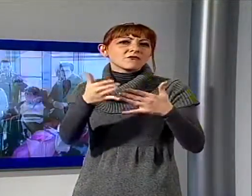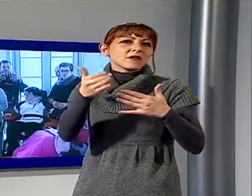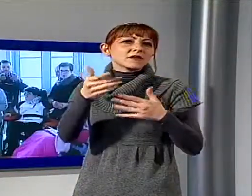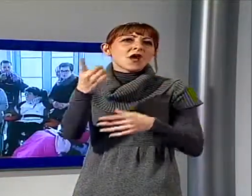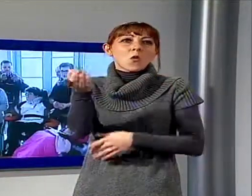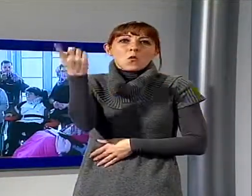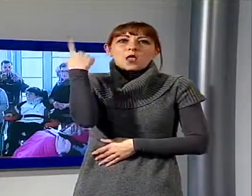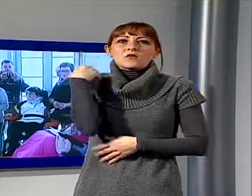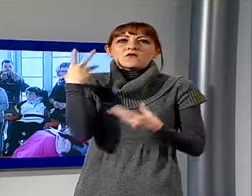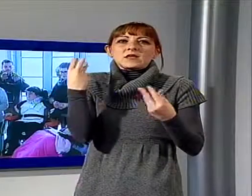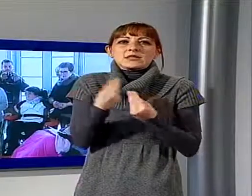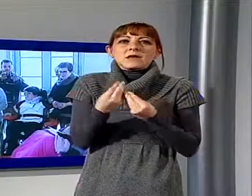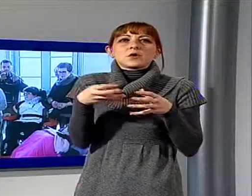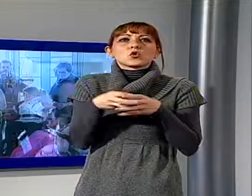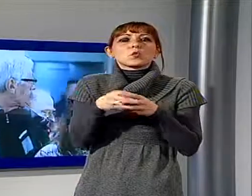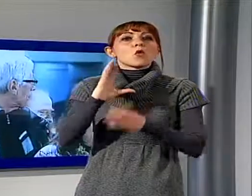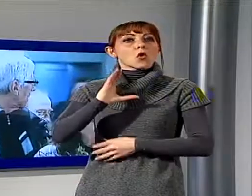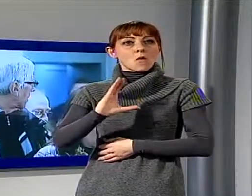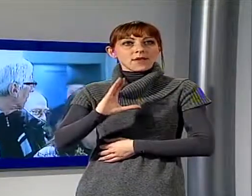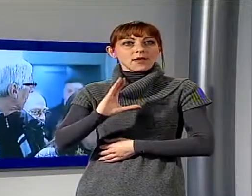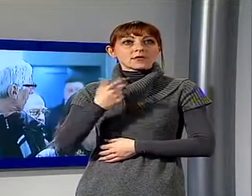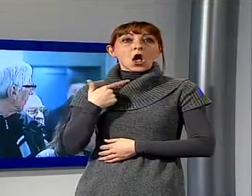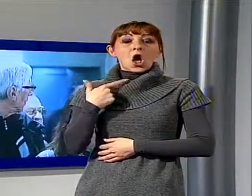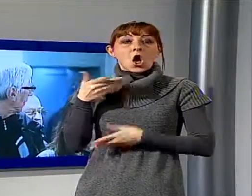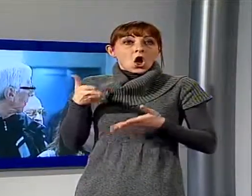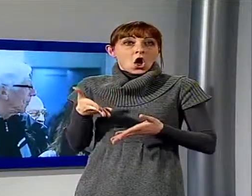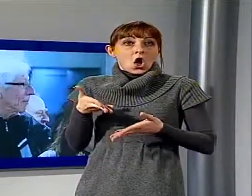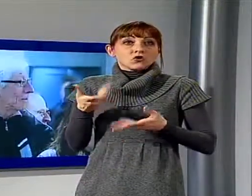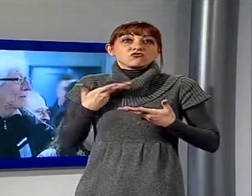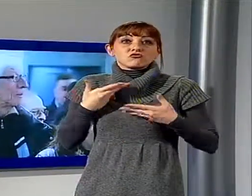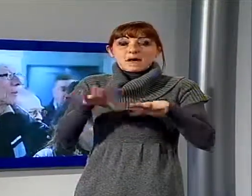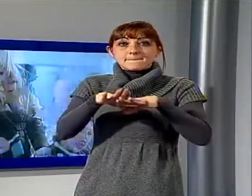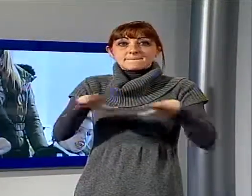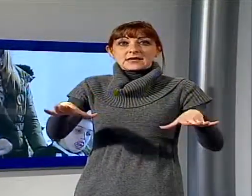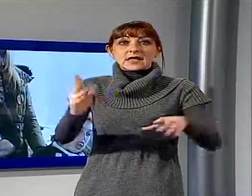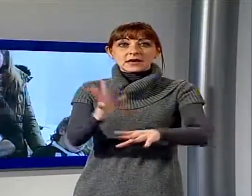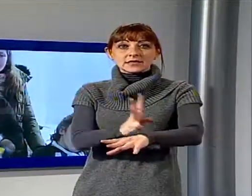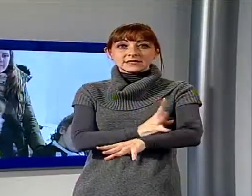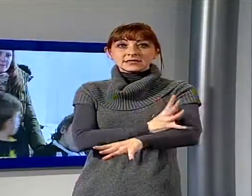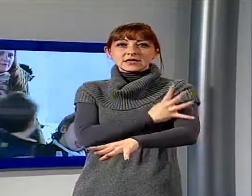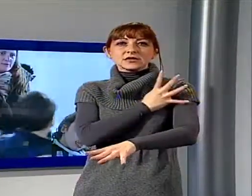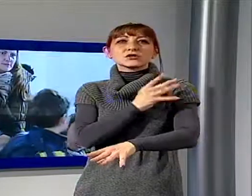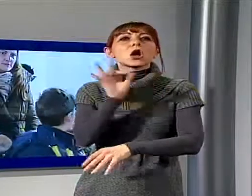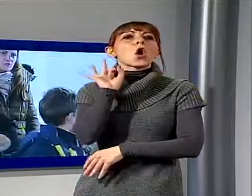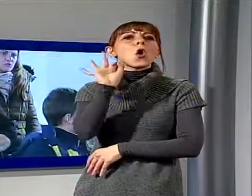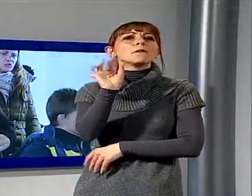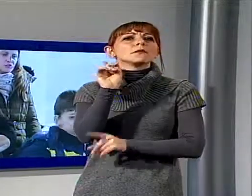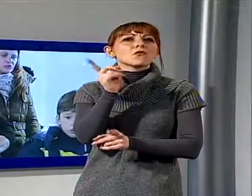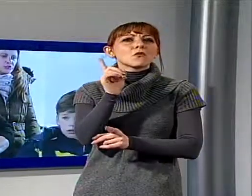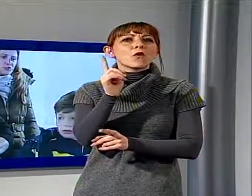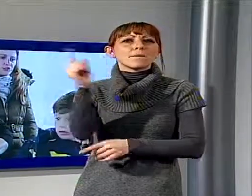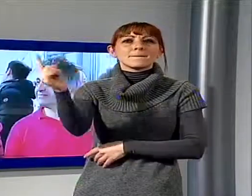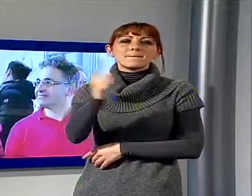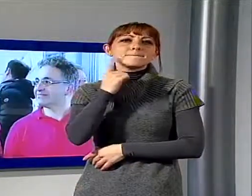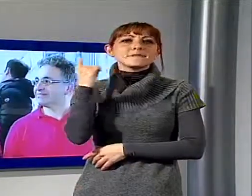oggi siamo riusciti a coronarlo con una pedana sensoriale che avrà lo scopo di migliorare